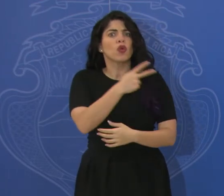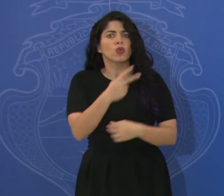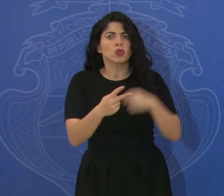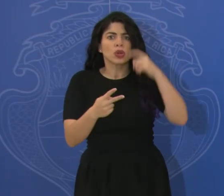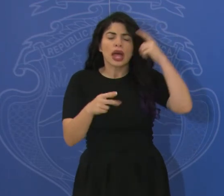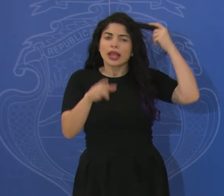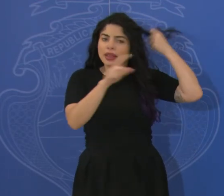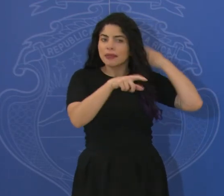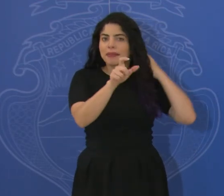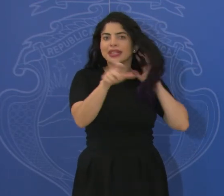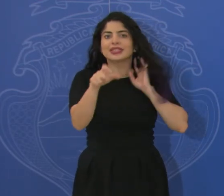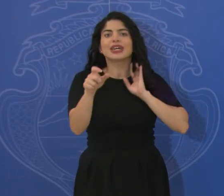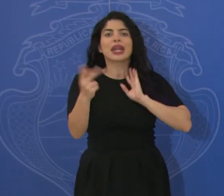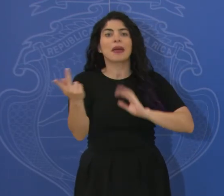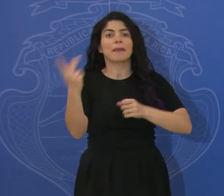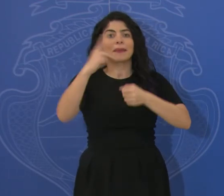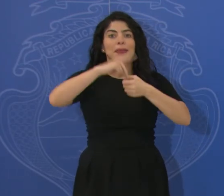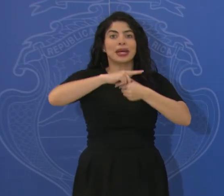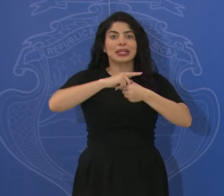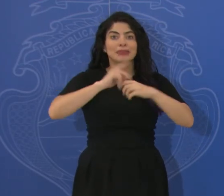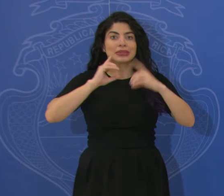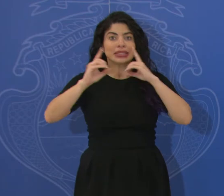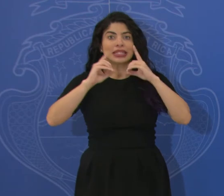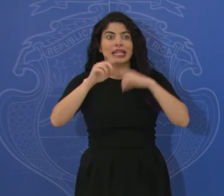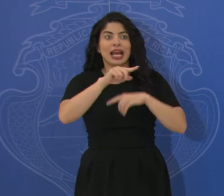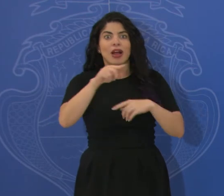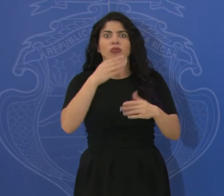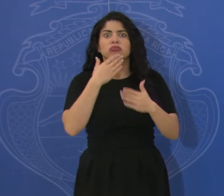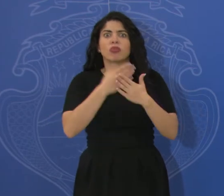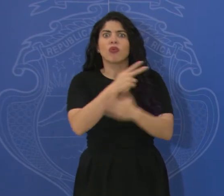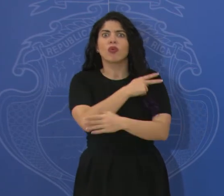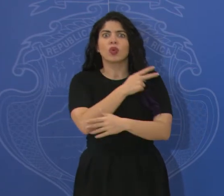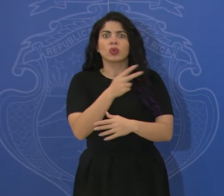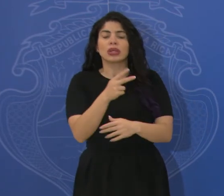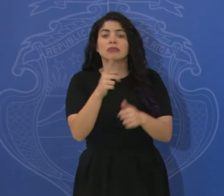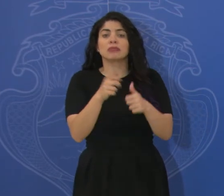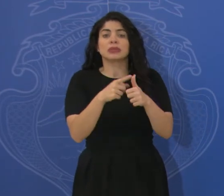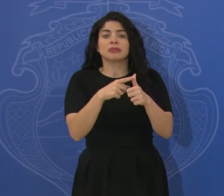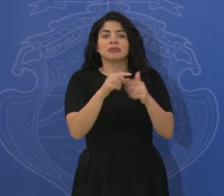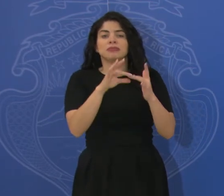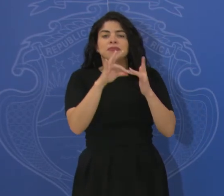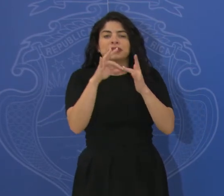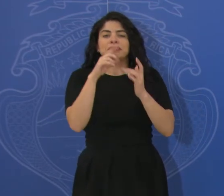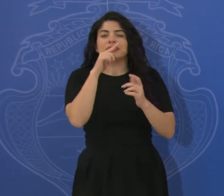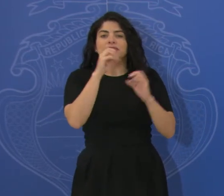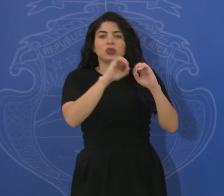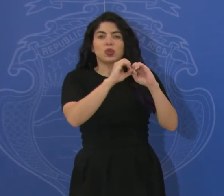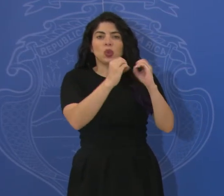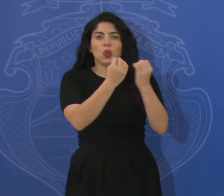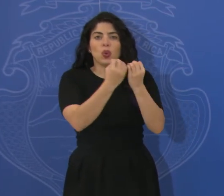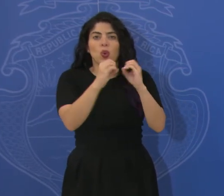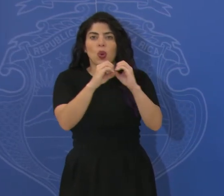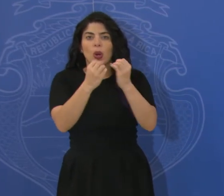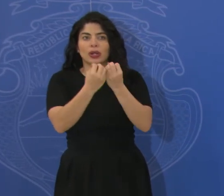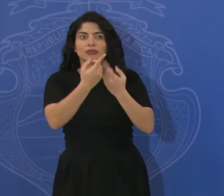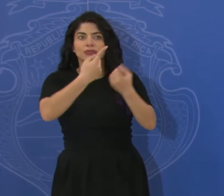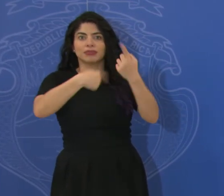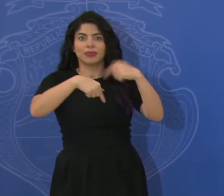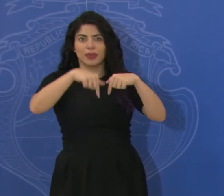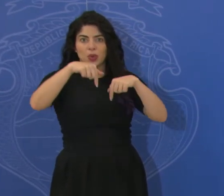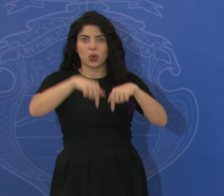participantes en esta mesa de diálogo, empezando por las organizaciones que llegaron el día de hoy.